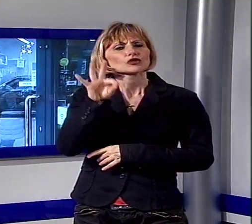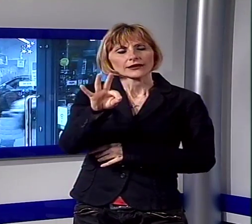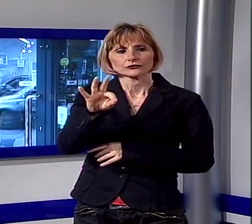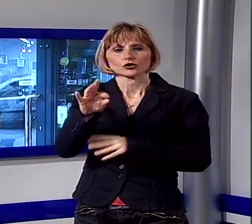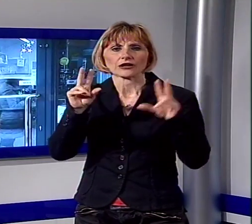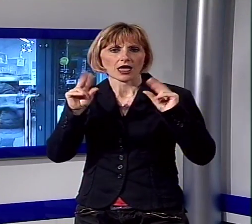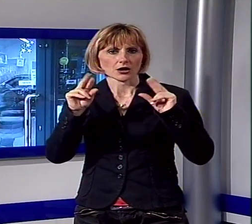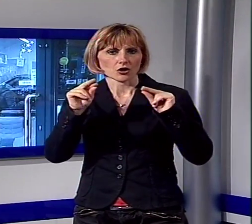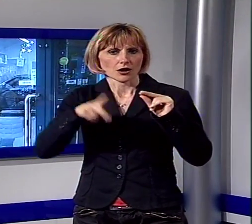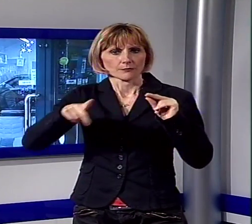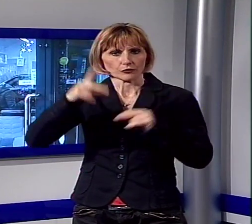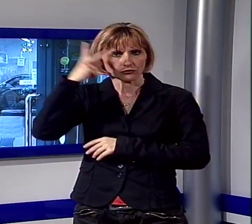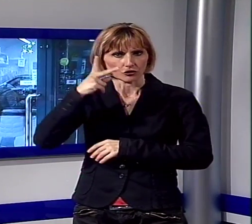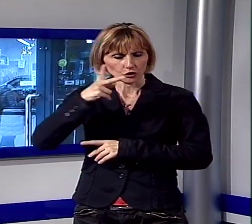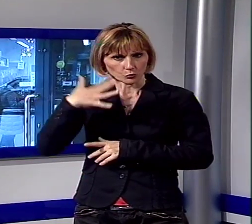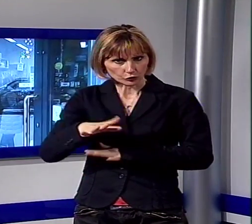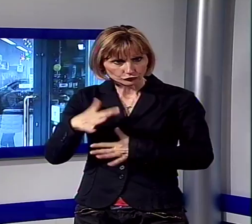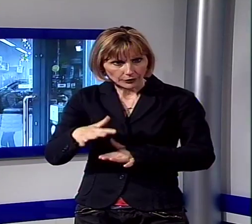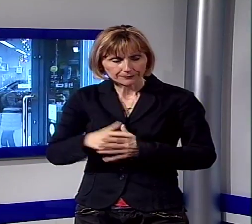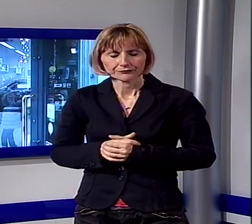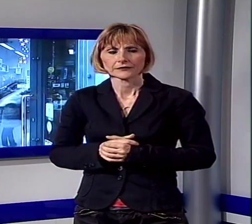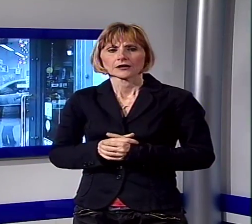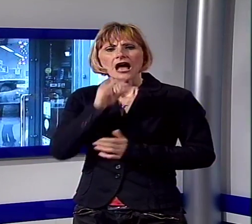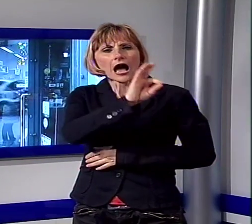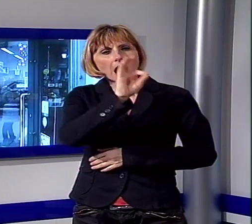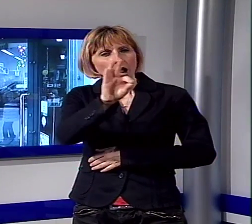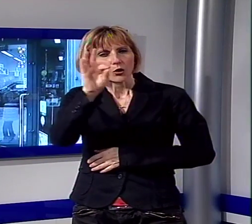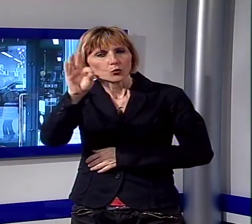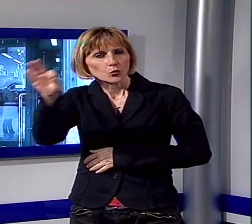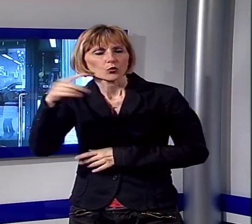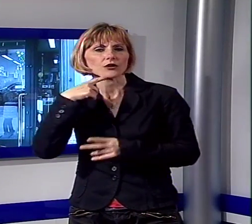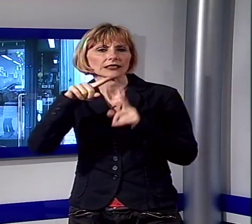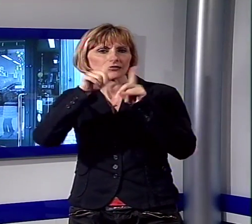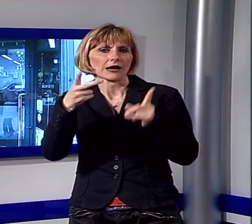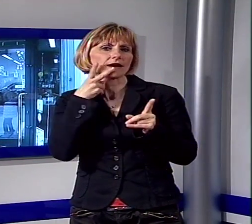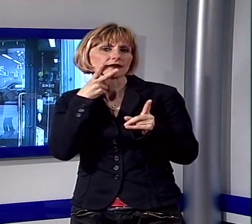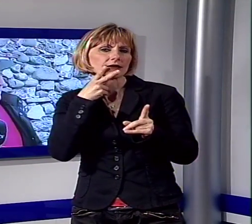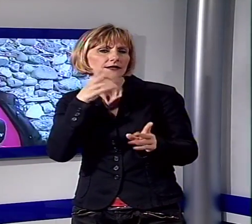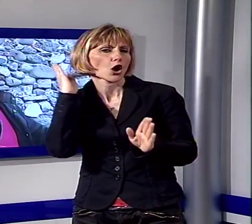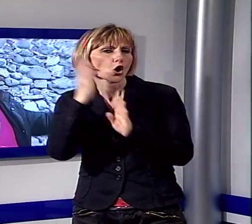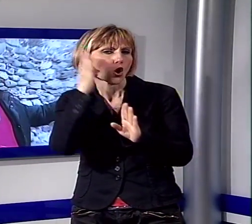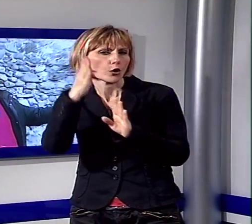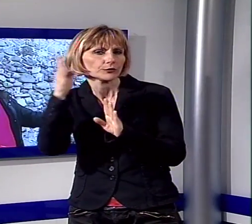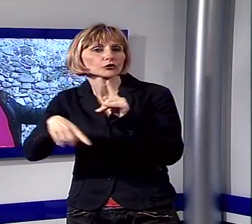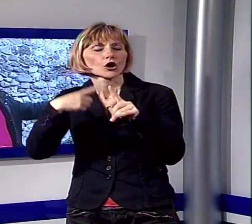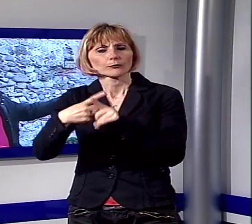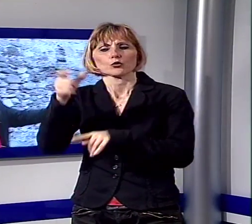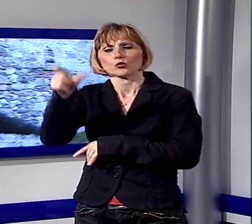della cronaca dei mesi scorsi anche nella nostra provincia, dove oltre a essere stati presi di mira diversi esercizi commerciali venne anche